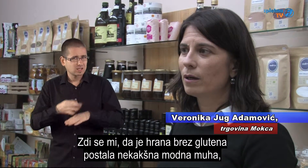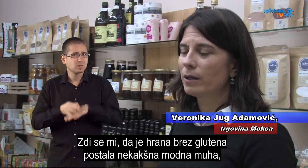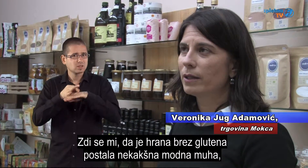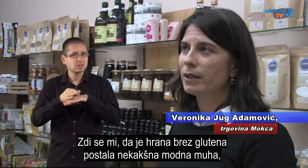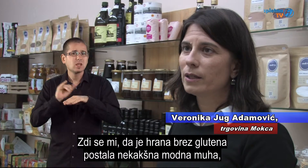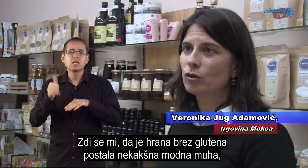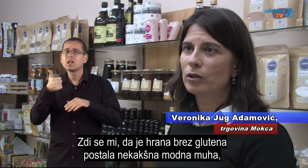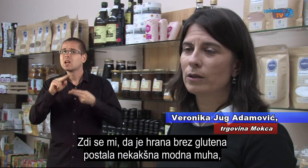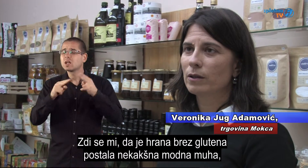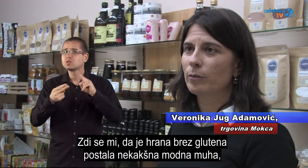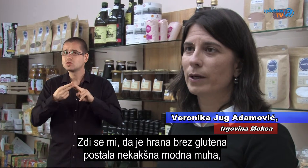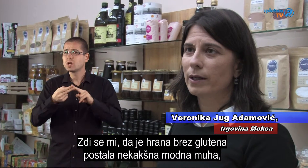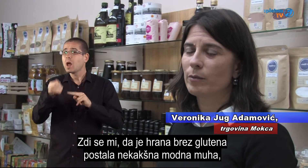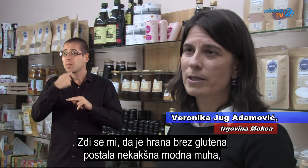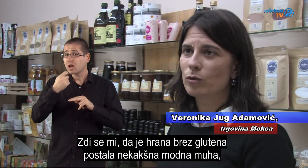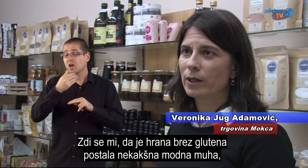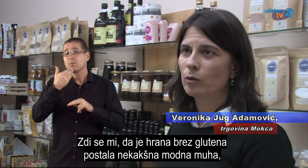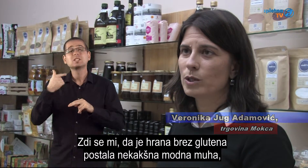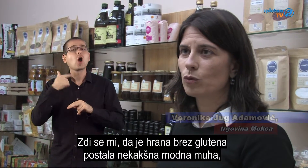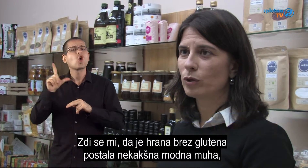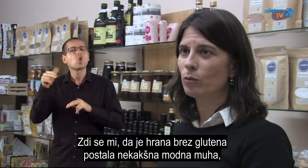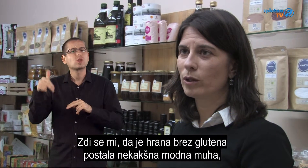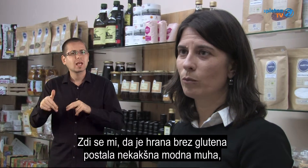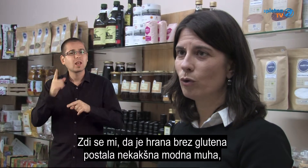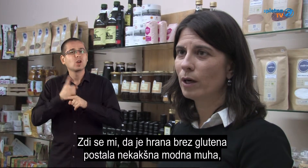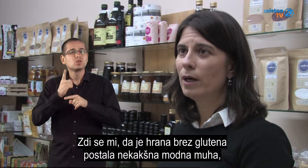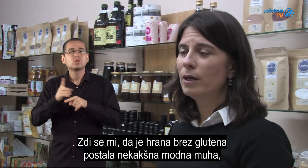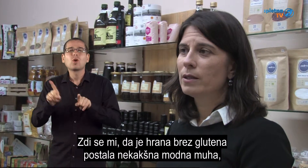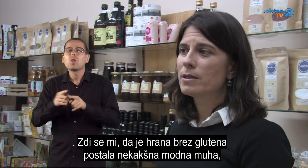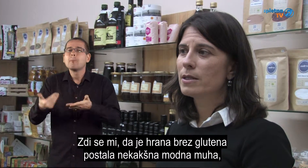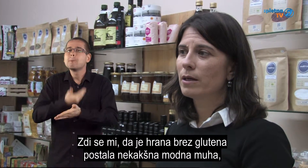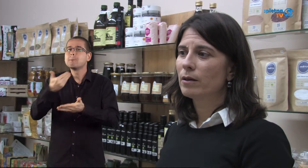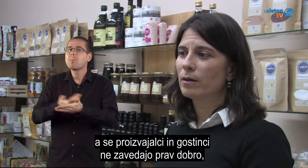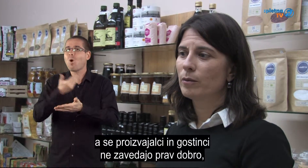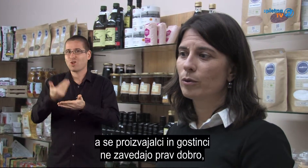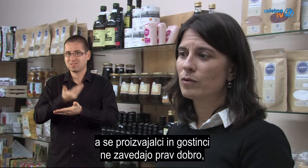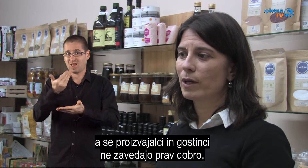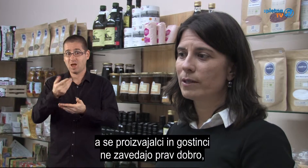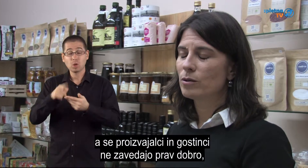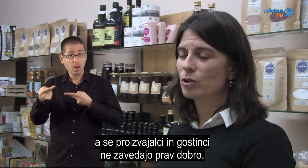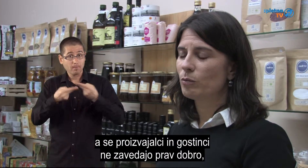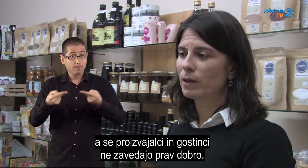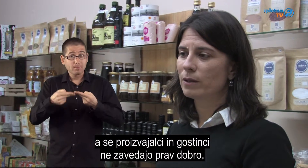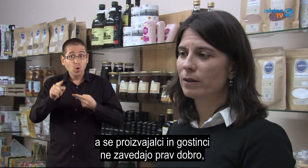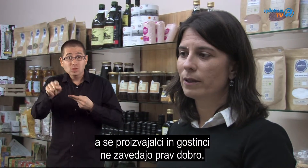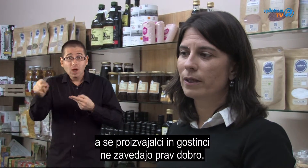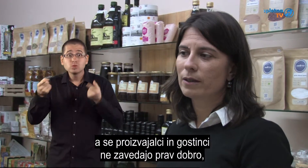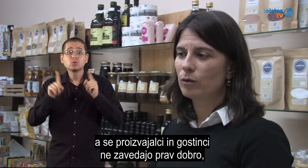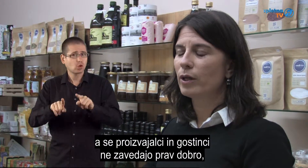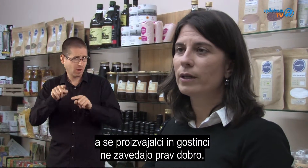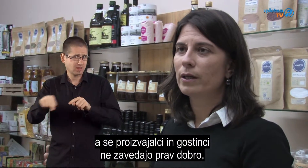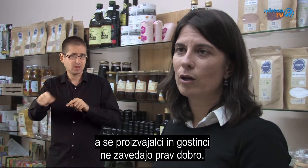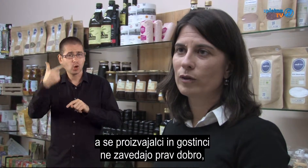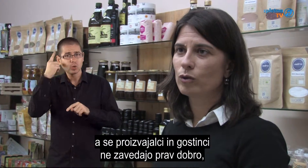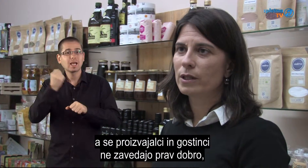zdi, da je na nek način prehrana brez glutena v bistvu tudi modna muha in se proizvajalci oziroma te